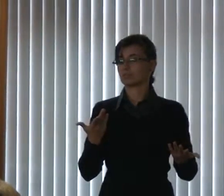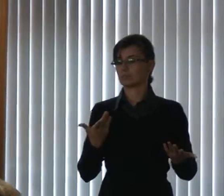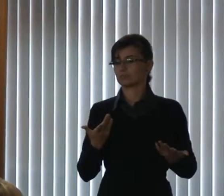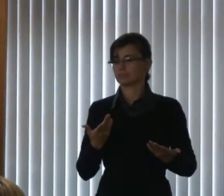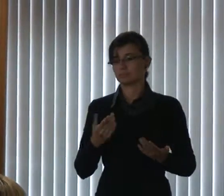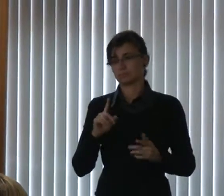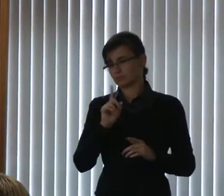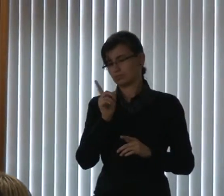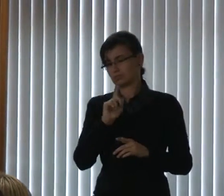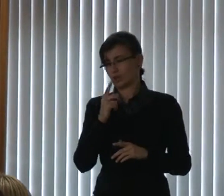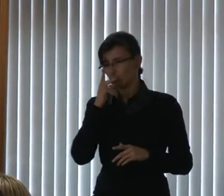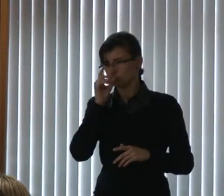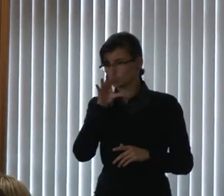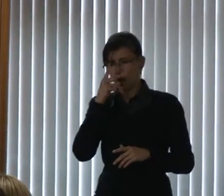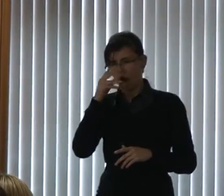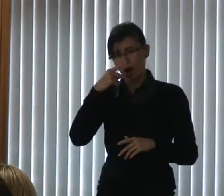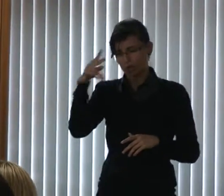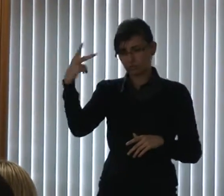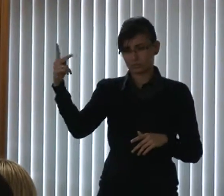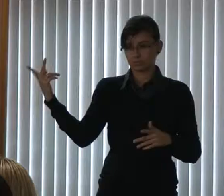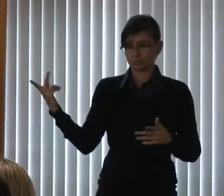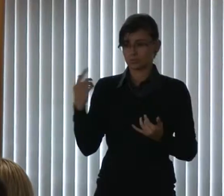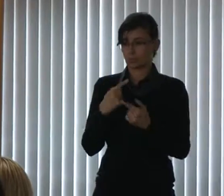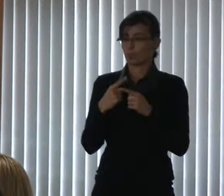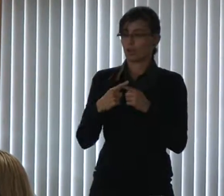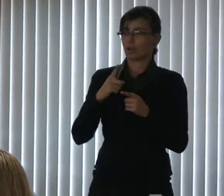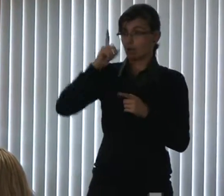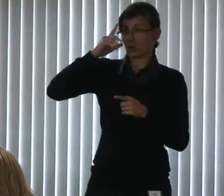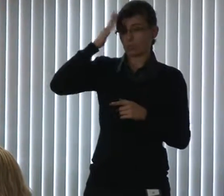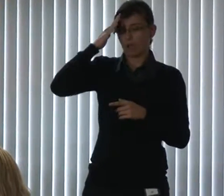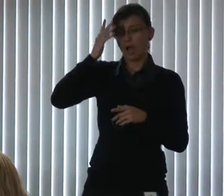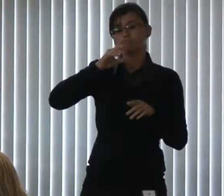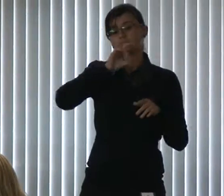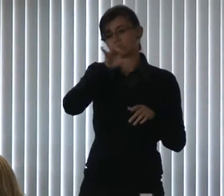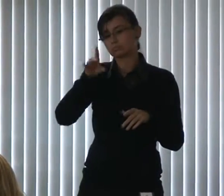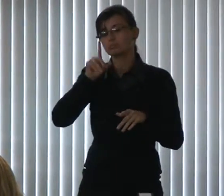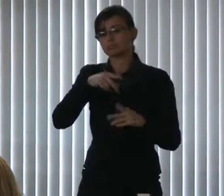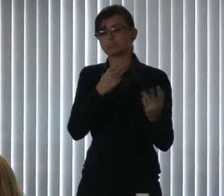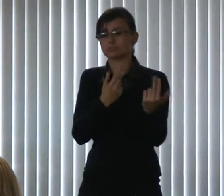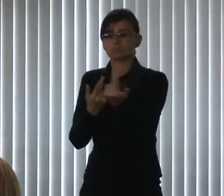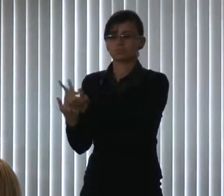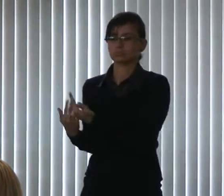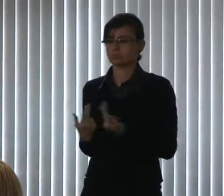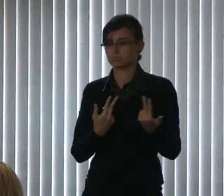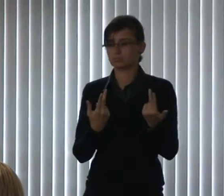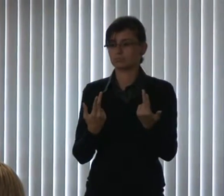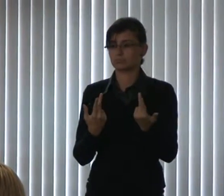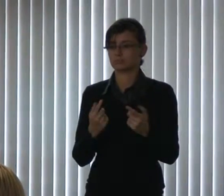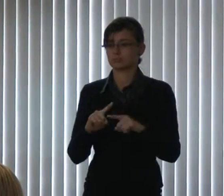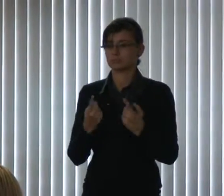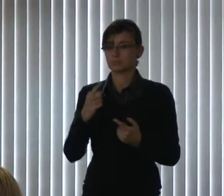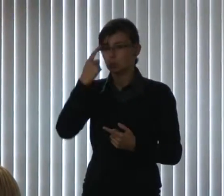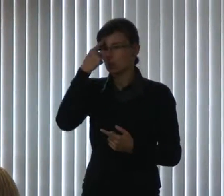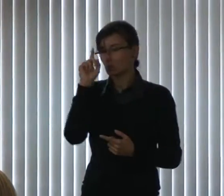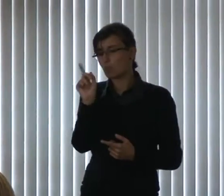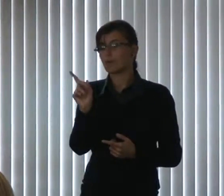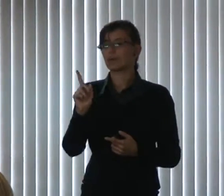iguais. Ela chega e bota o caneto e diz, vamos fazer isso acabou. Mas não pensa naquela mãe que tem um filho, que se